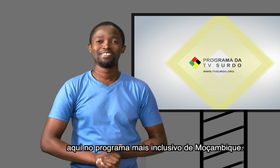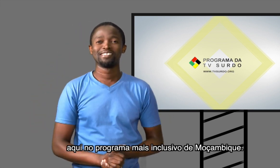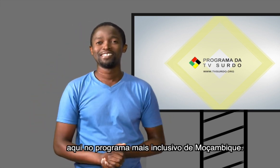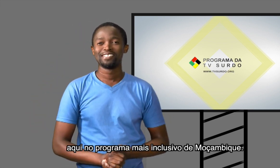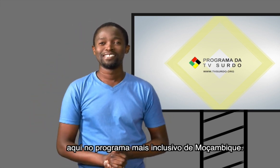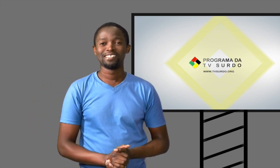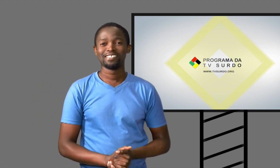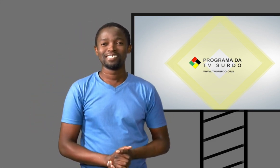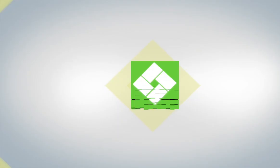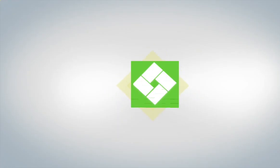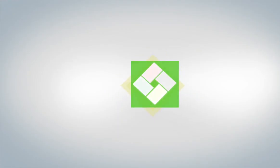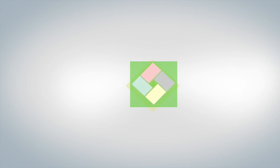de Moçambique.